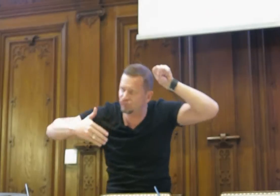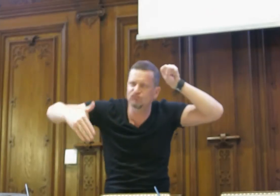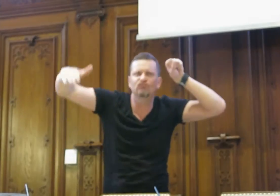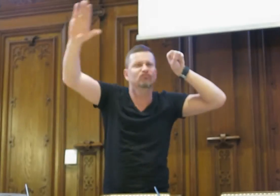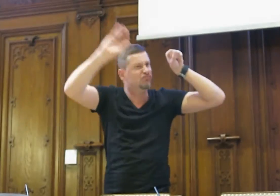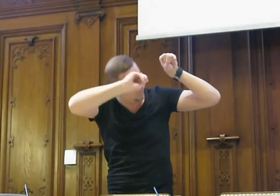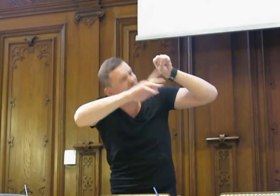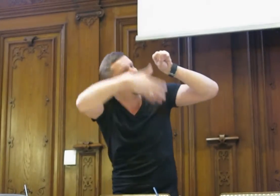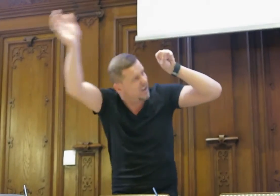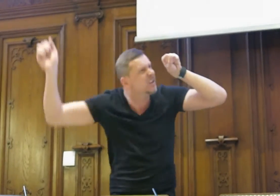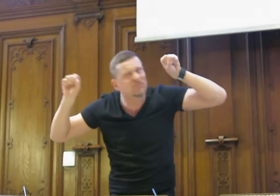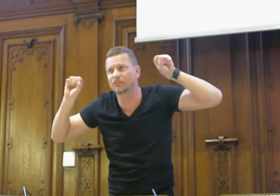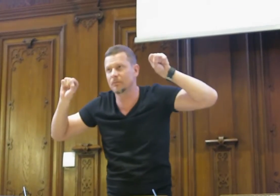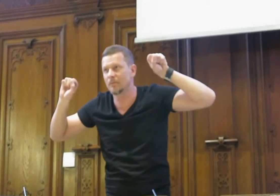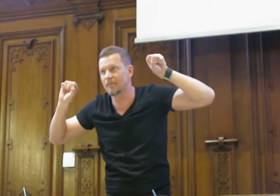euch, euch herunter empfinden. Jetzt ist es okay für alle.